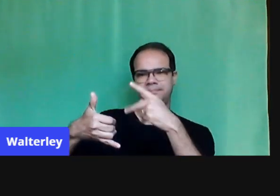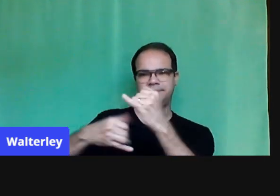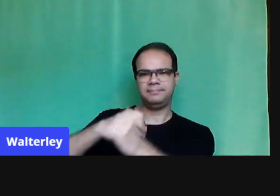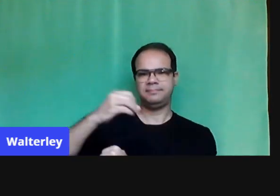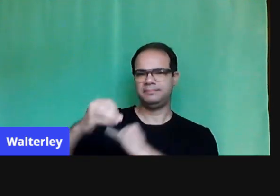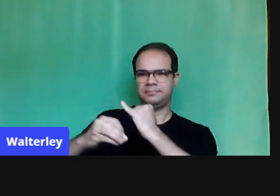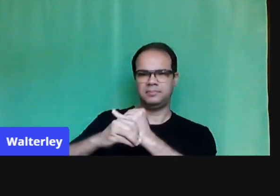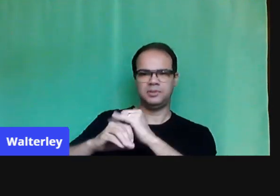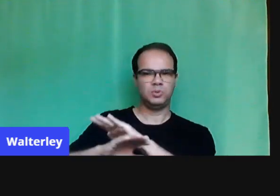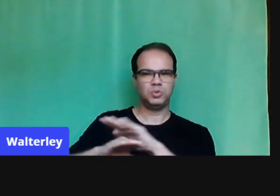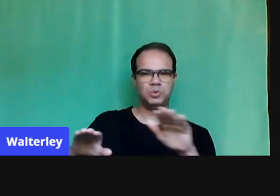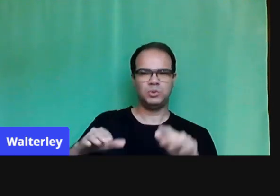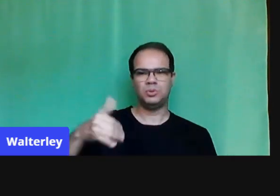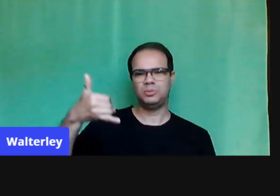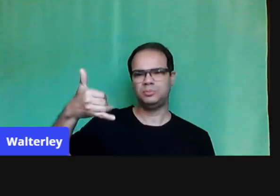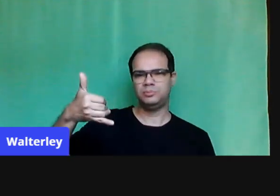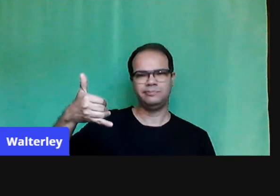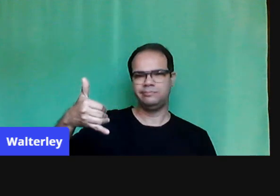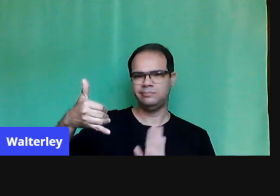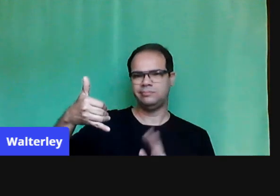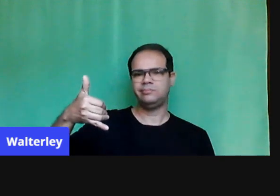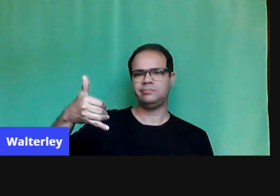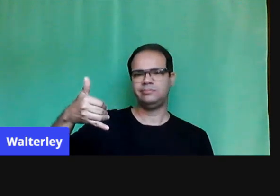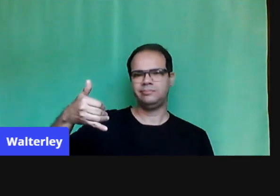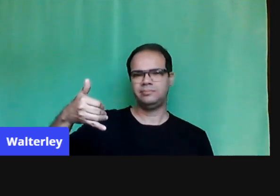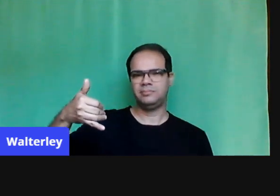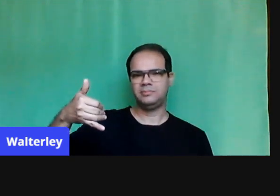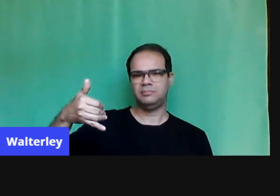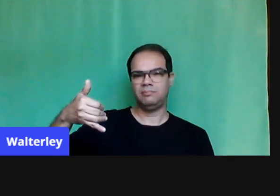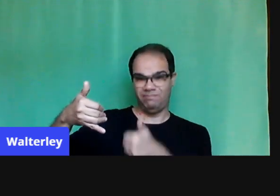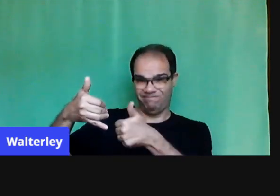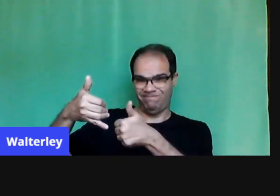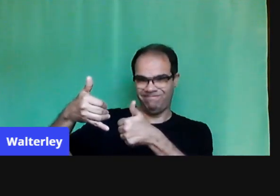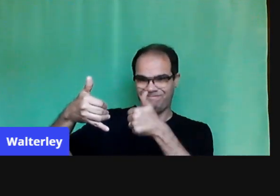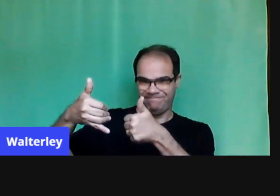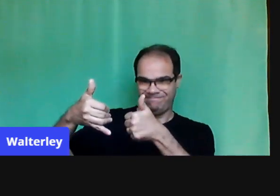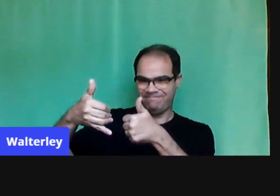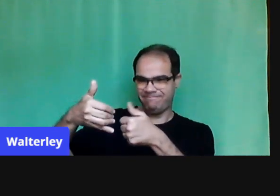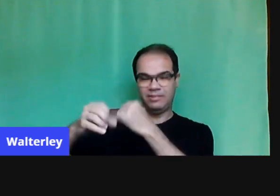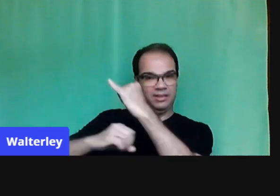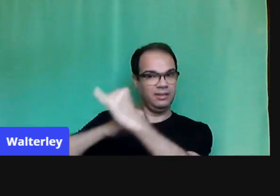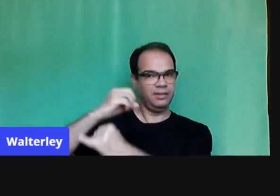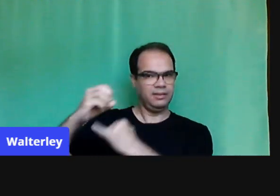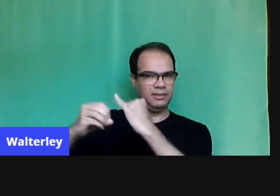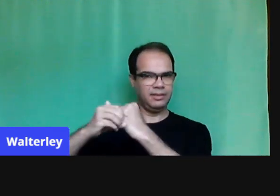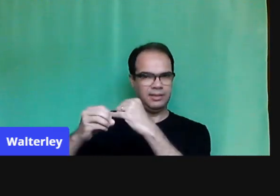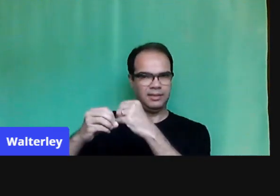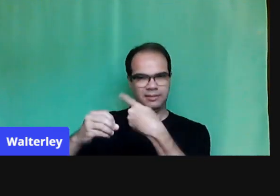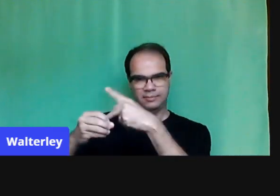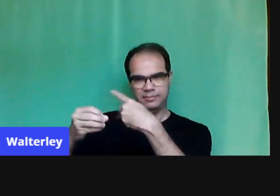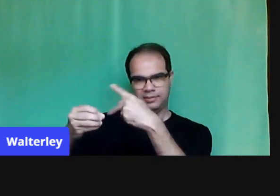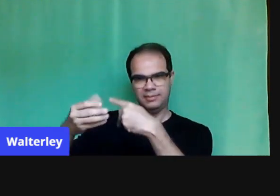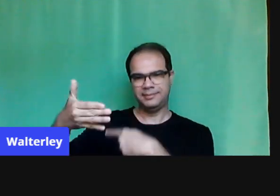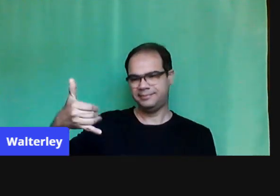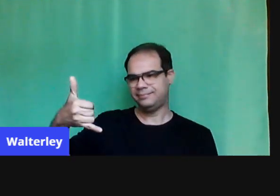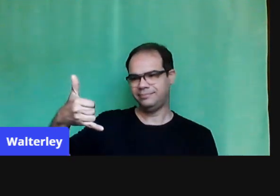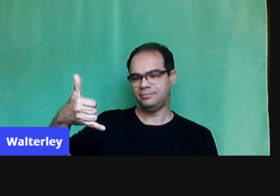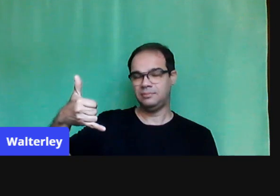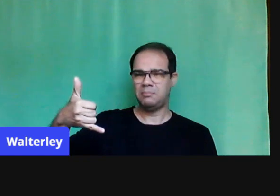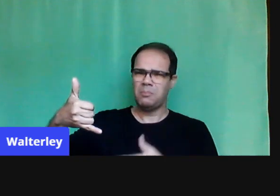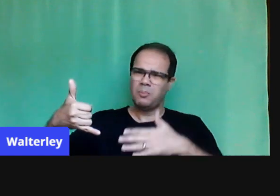Eu possuo um pacote de dados, que não é sempre tão potente assim. Outros, 24%,